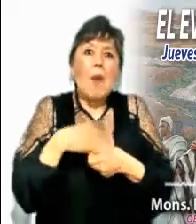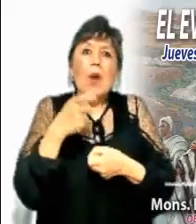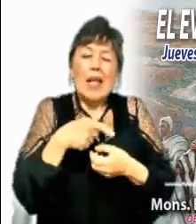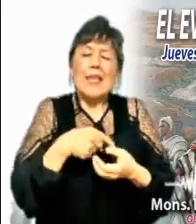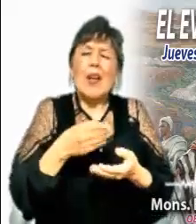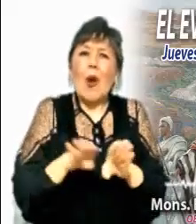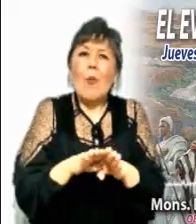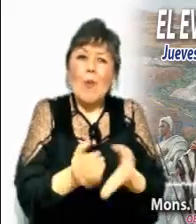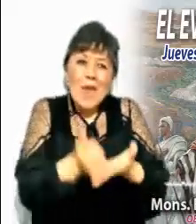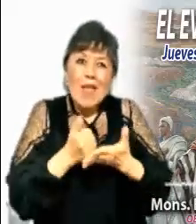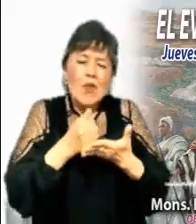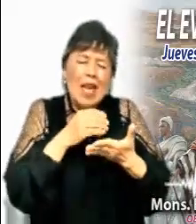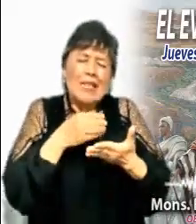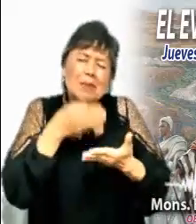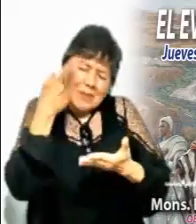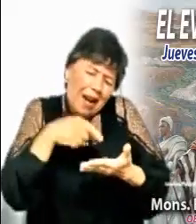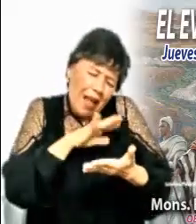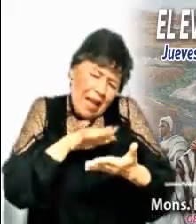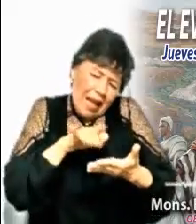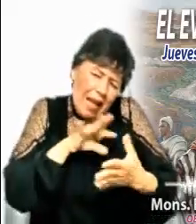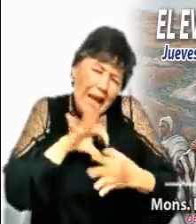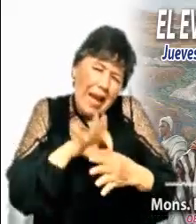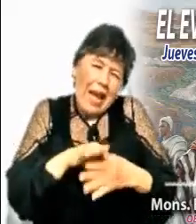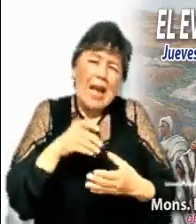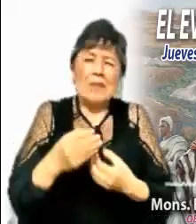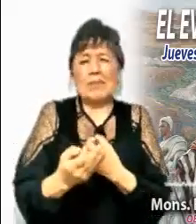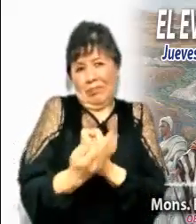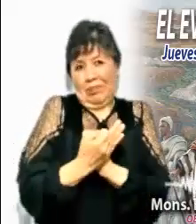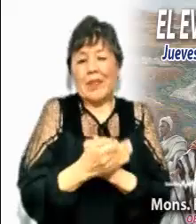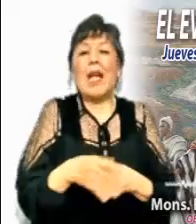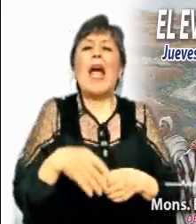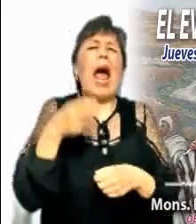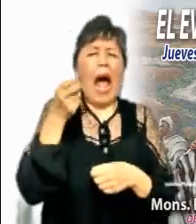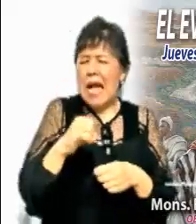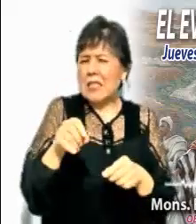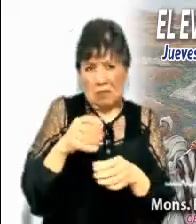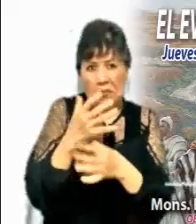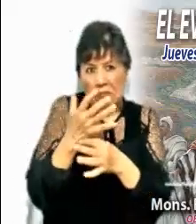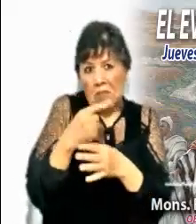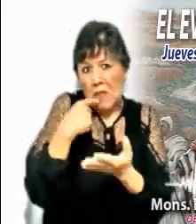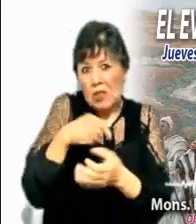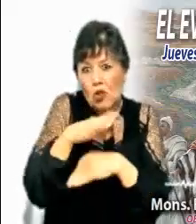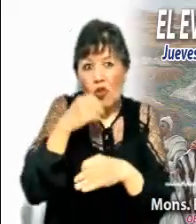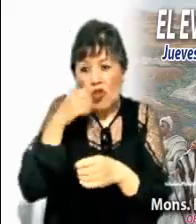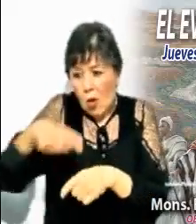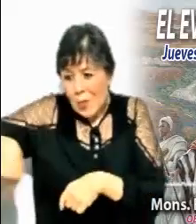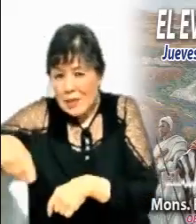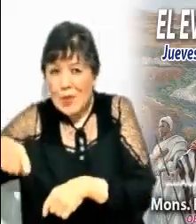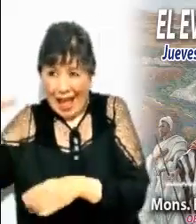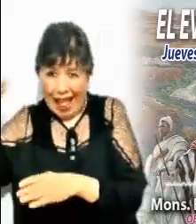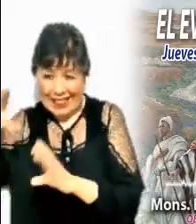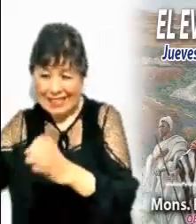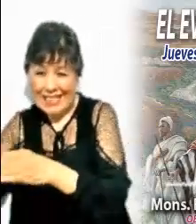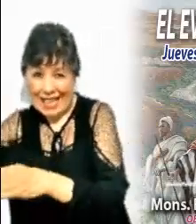especial indulgencia ligada a la lectura de las Escrituras. Así lo afirmaban los obispos